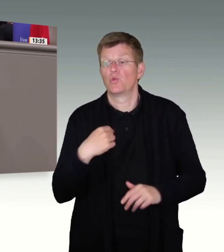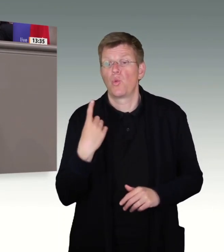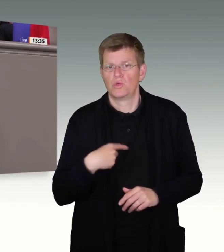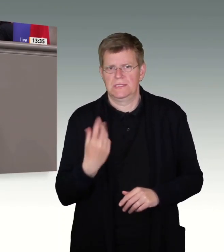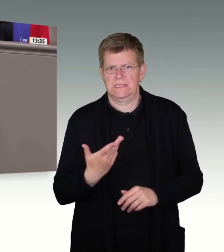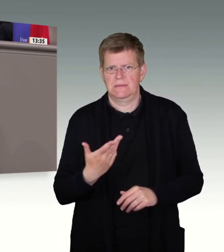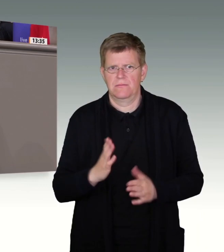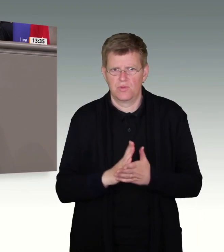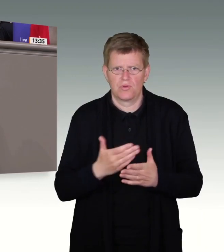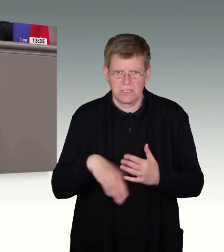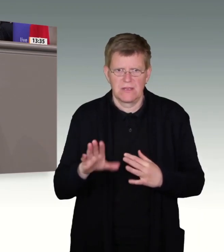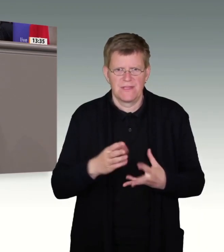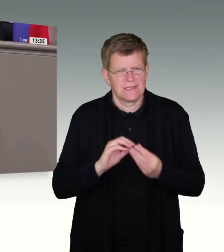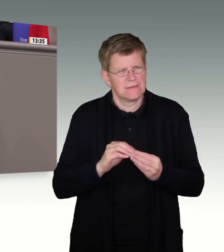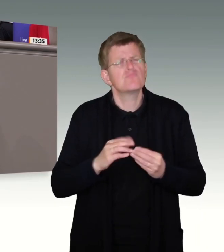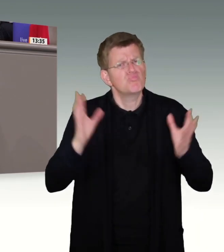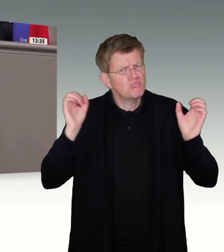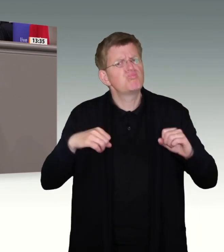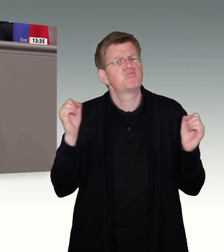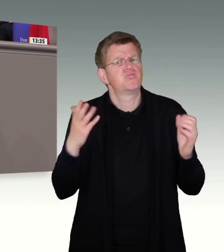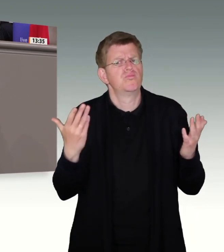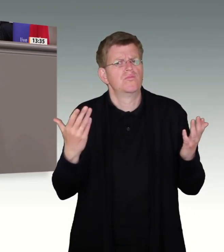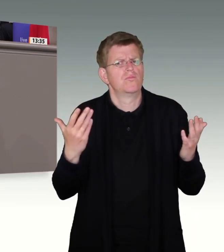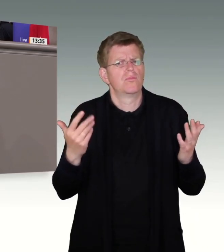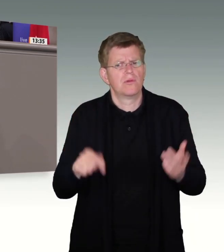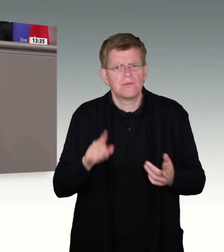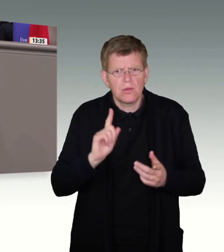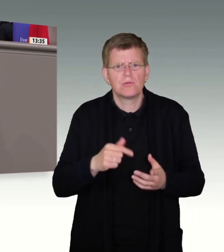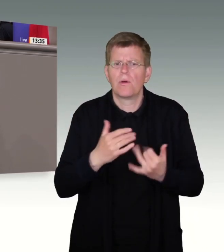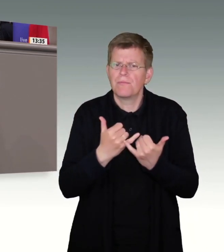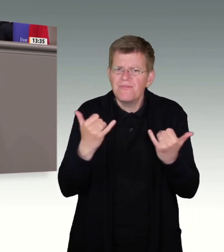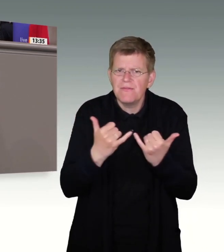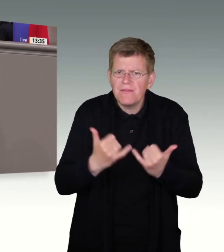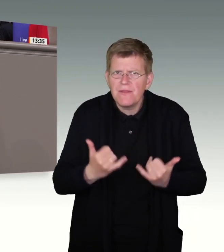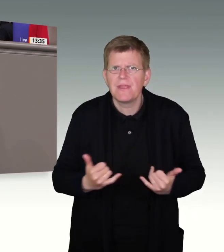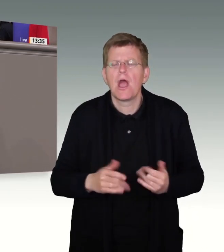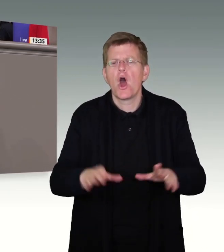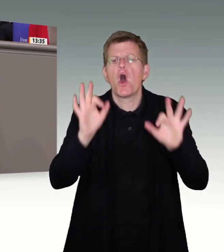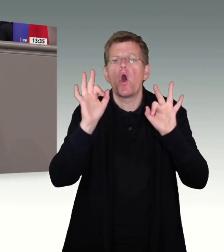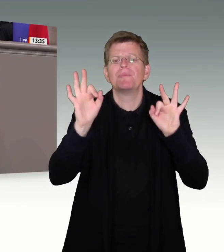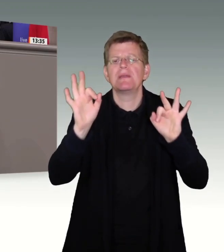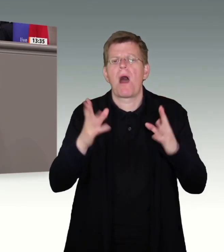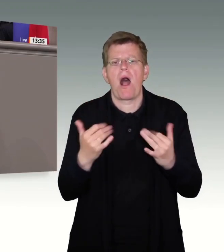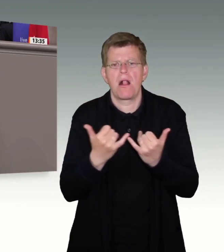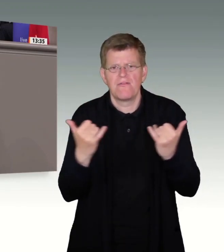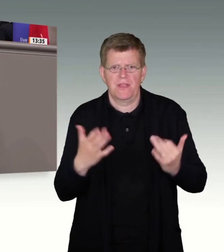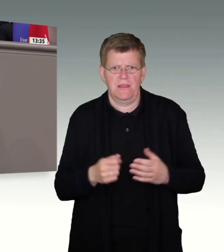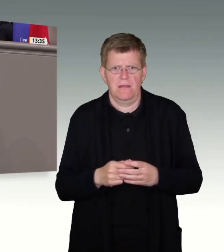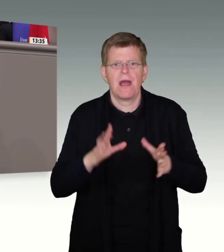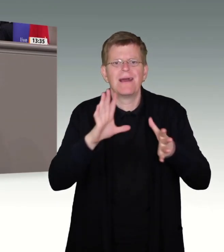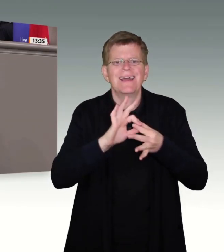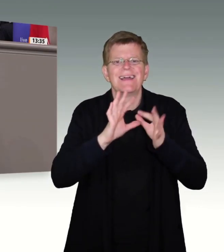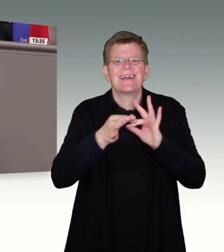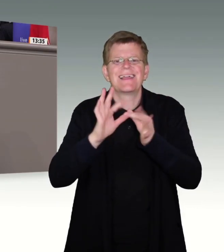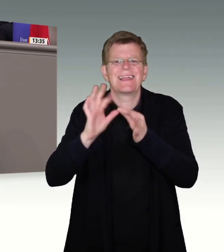Punkte, wo wir uns von vornherein einig waren und nur daran gearbeitet haben, wie wir diese Dinge optimal gestalten dass die Kettenduldung